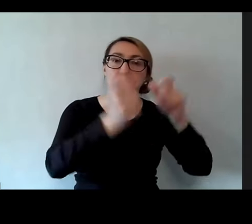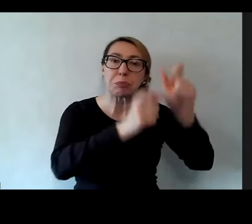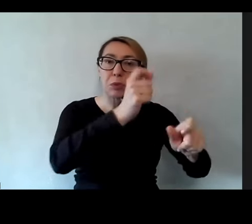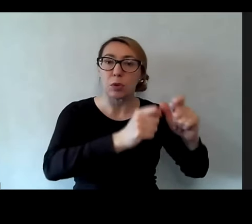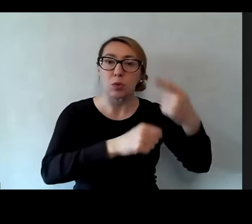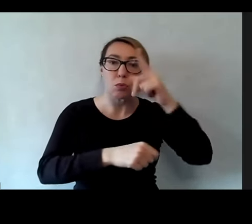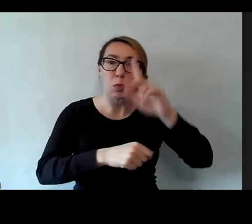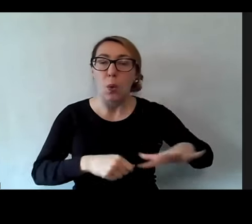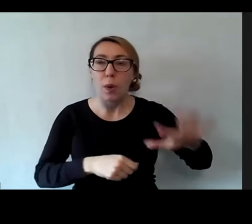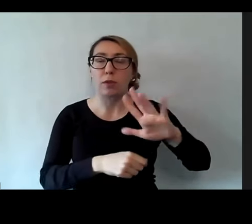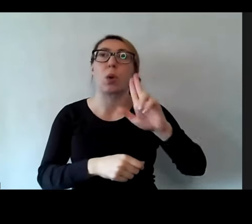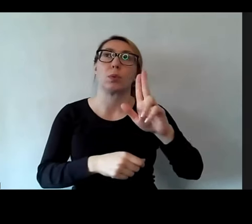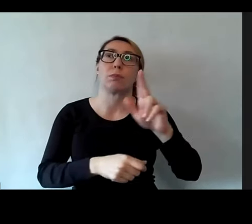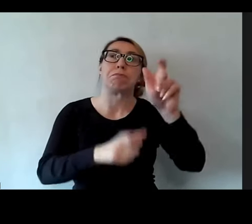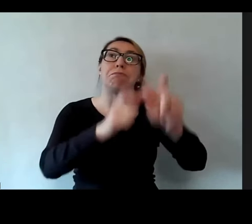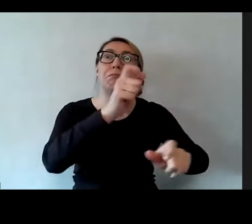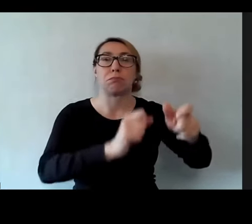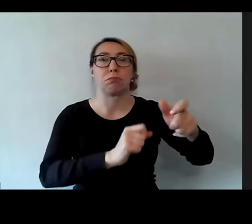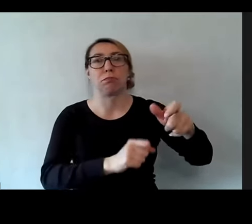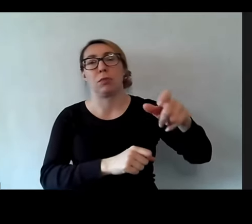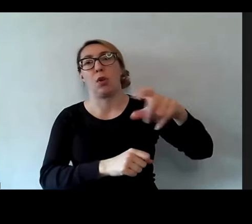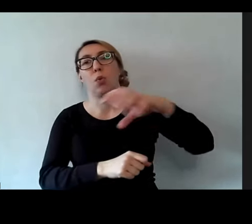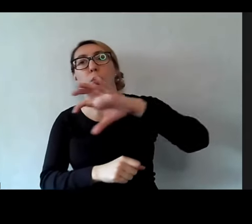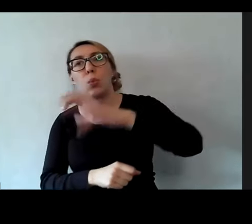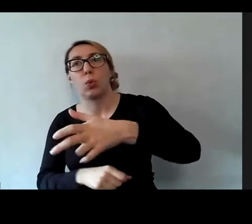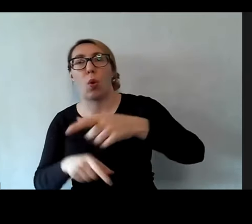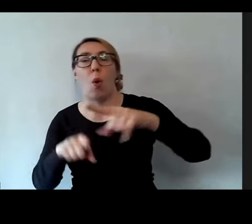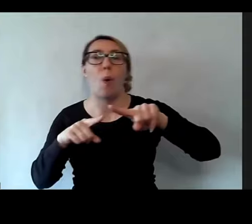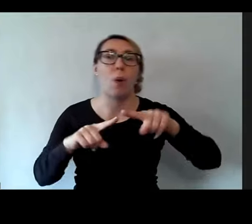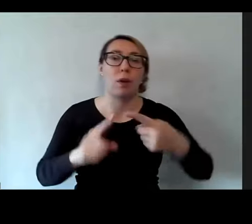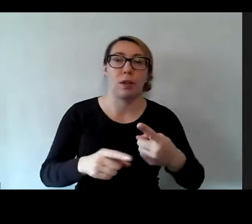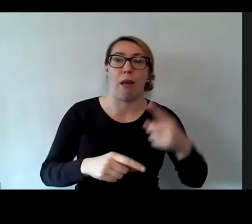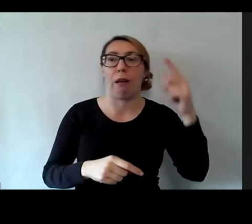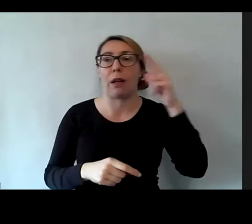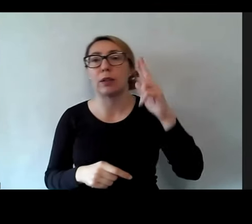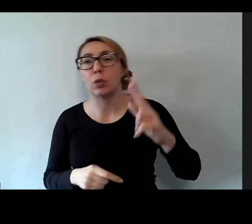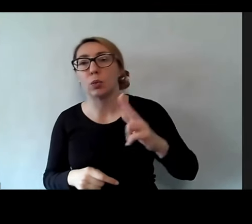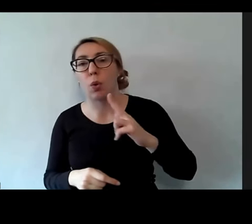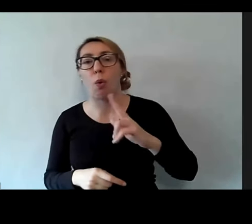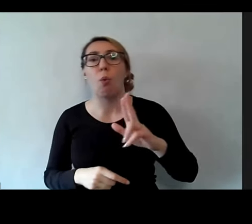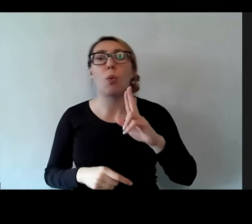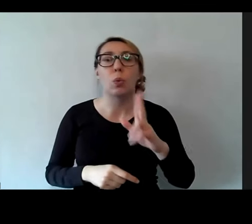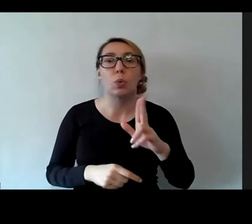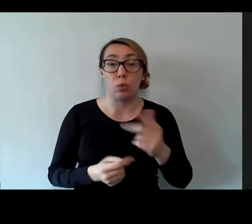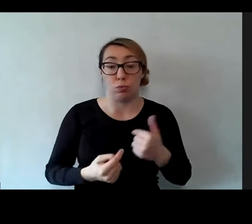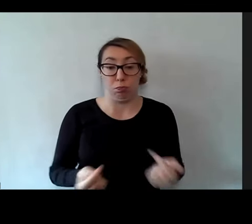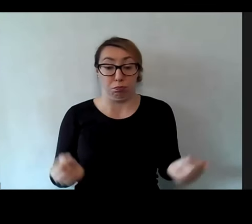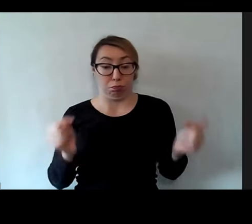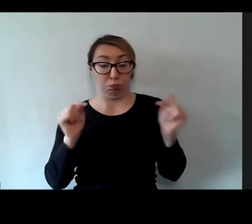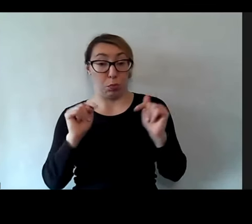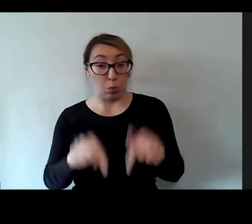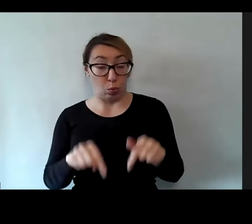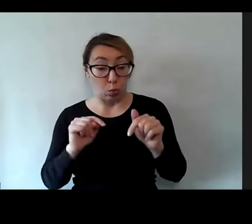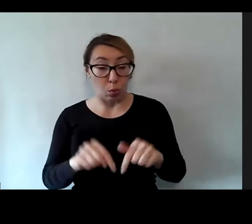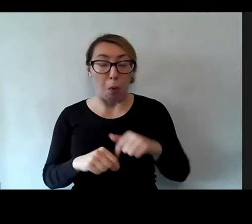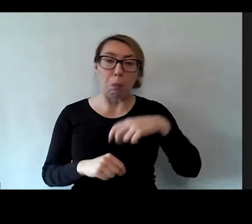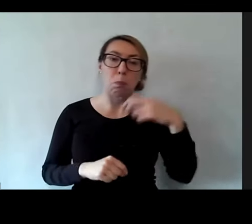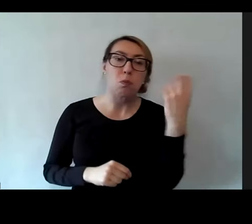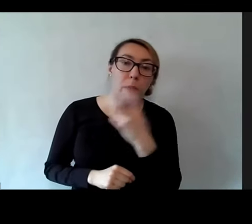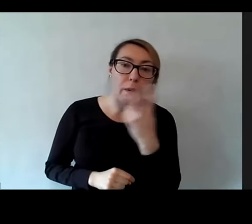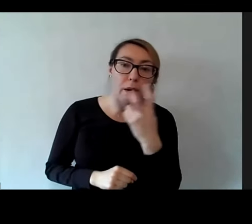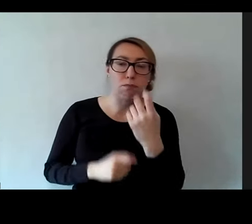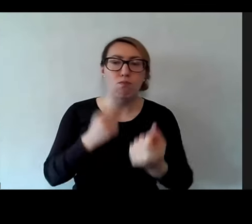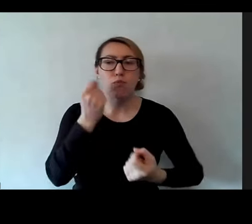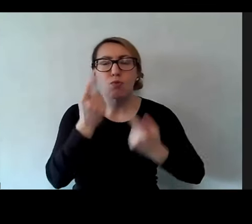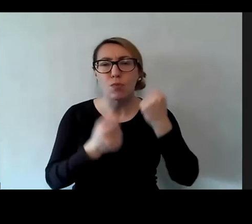osób, grup, organizacji, instytucji, które przychodzą do nas z ciekawymi,